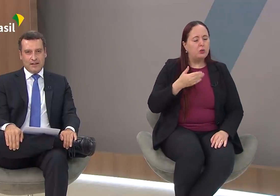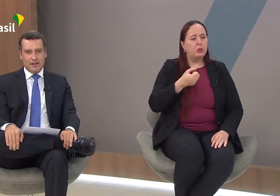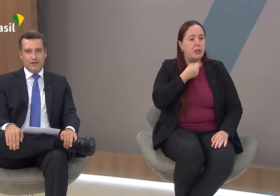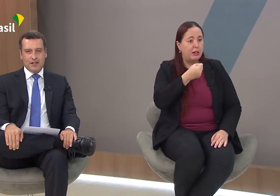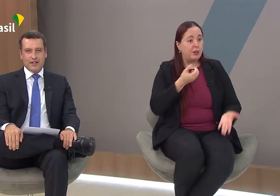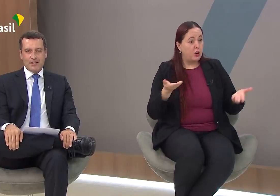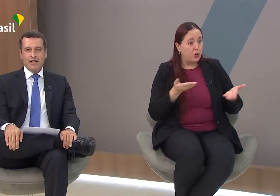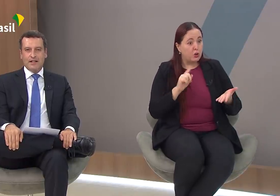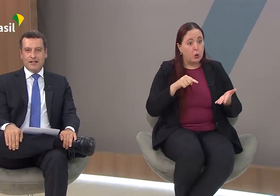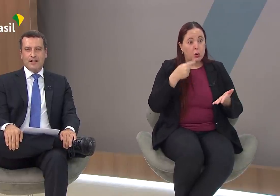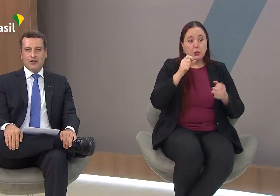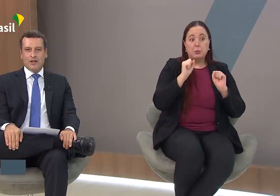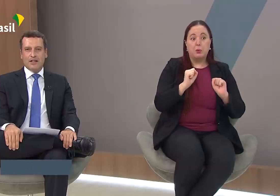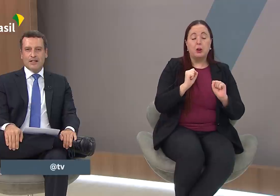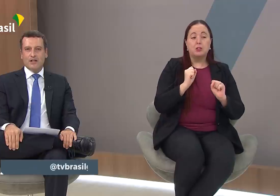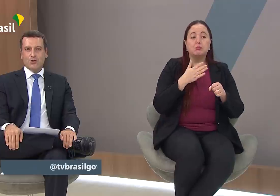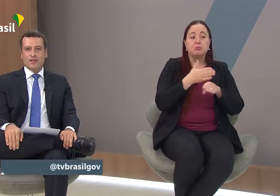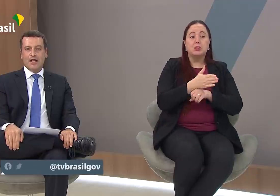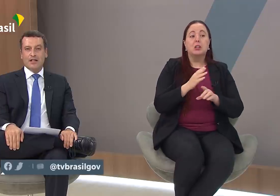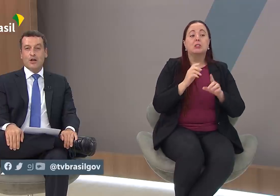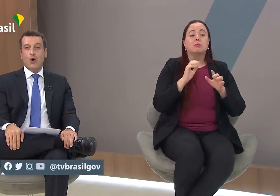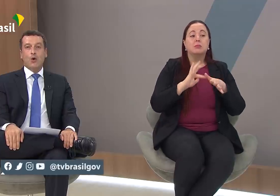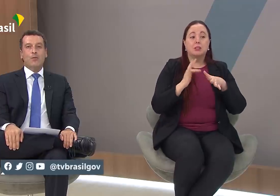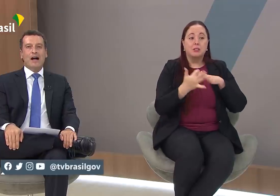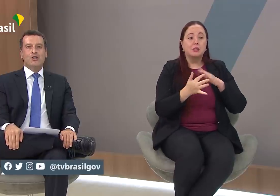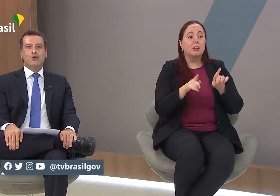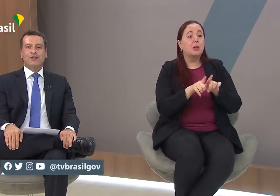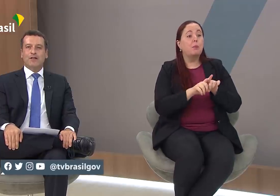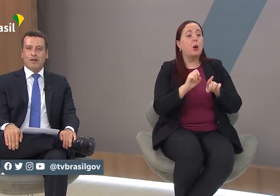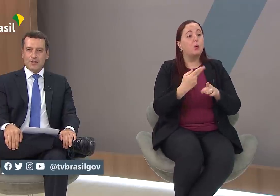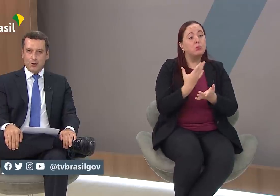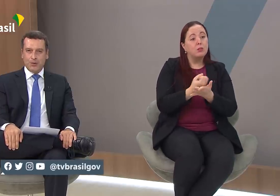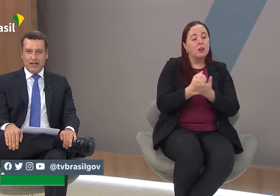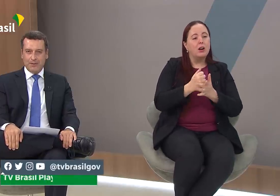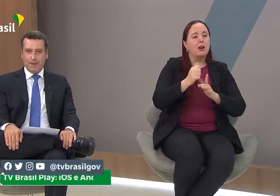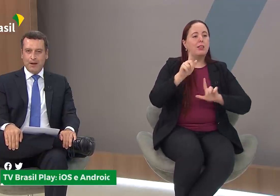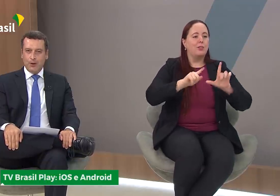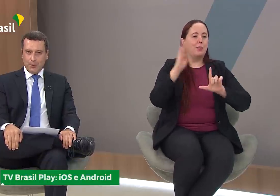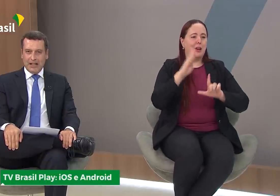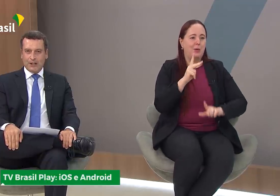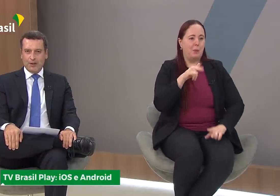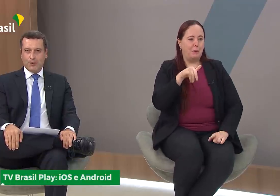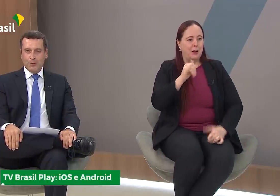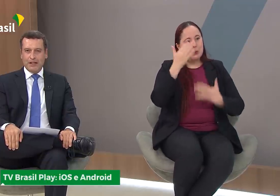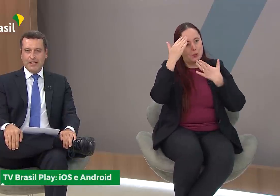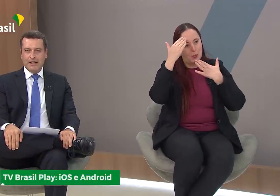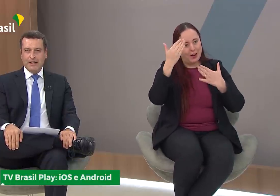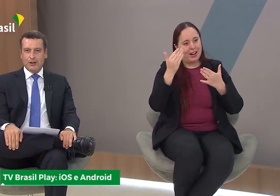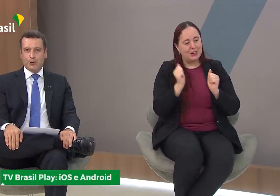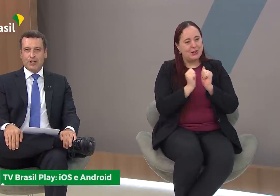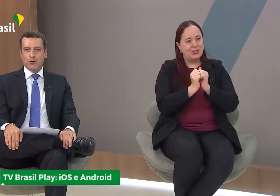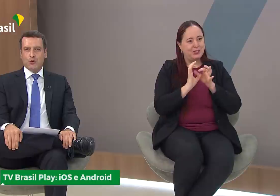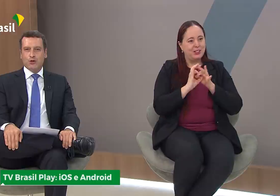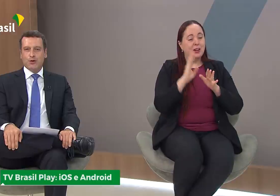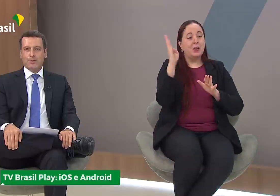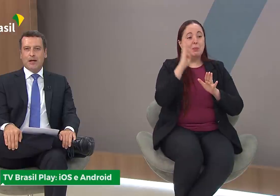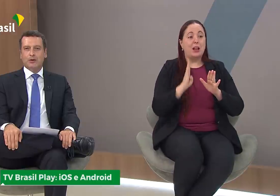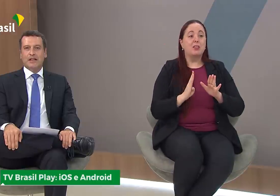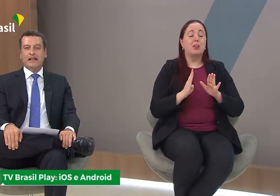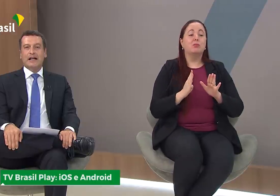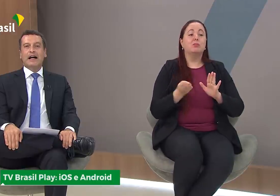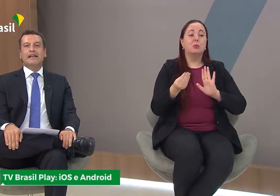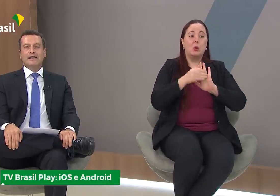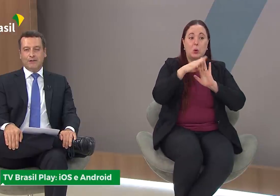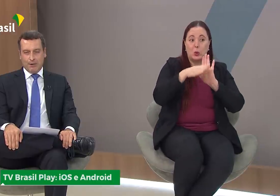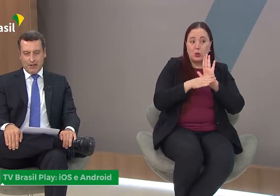outras entrevistas, siga as nossas redes sociais ou baixe o TV Brasil Play. Obrigado pela companhia e o Brasil continua em